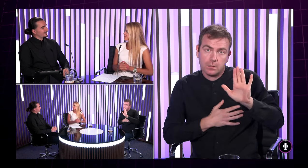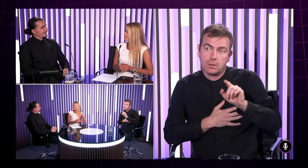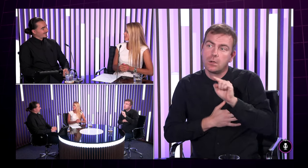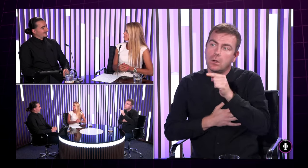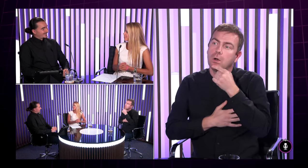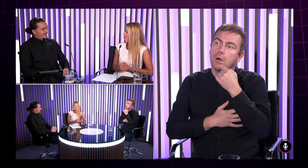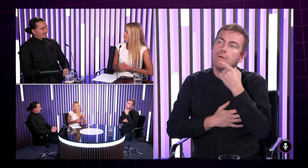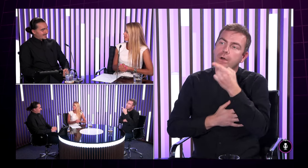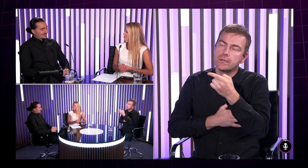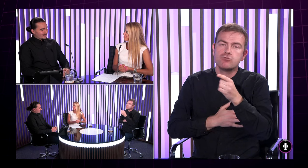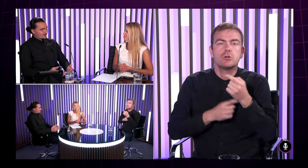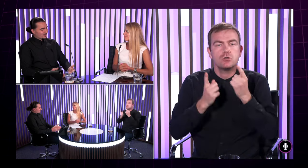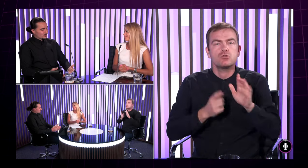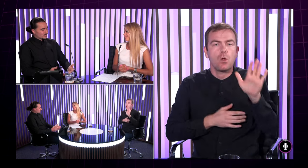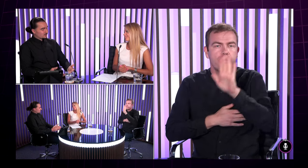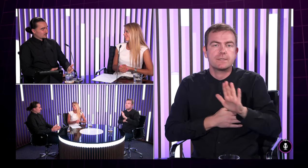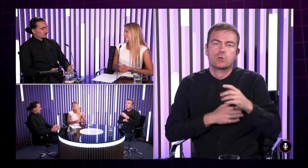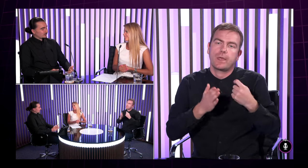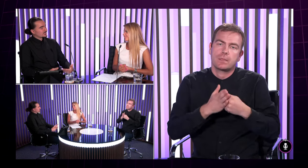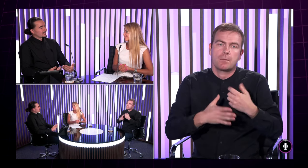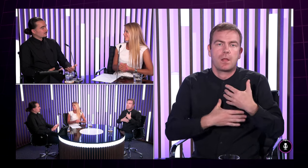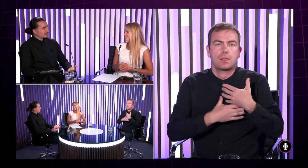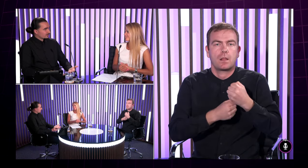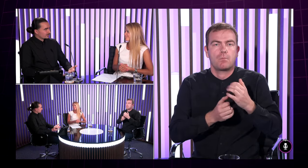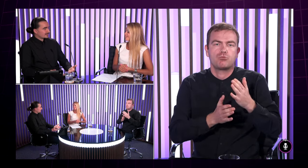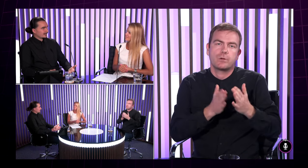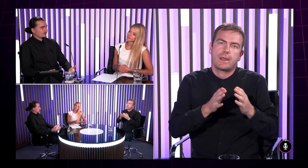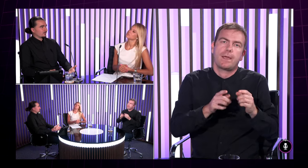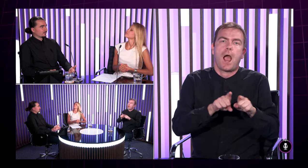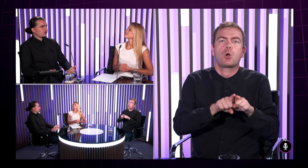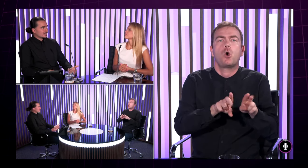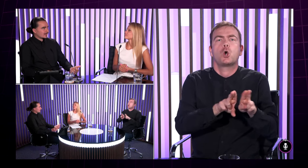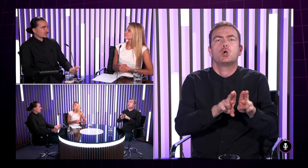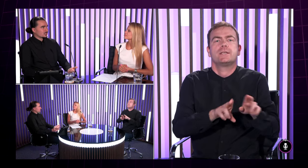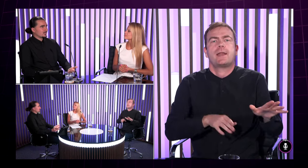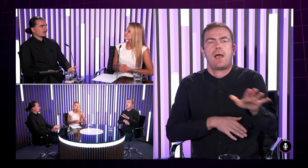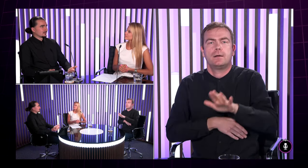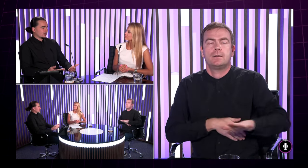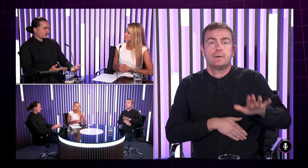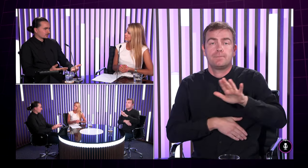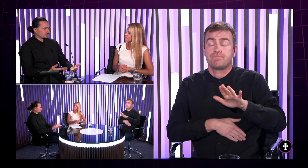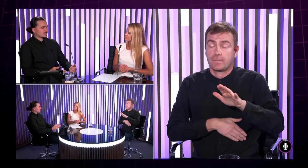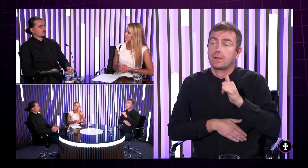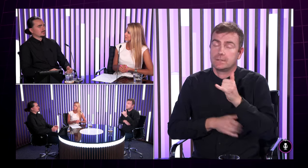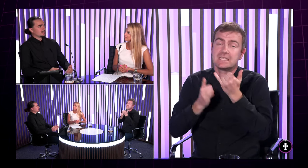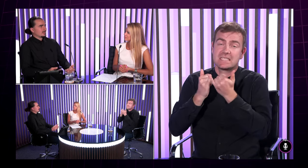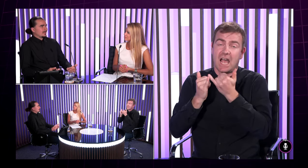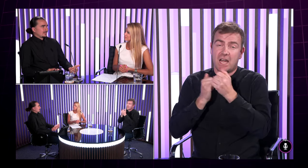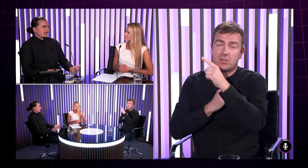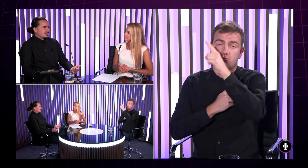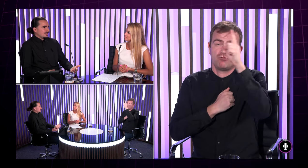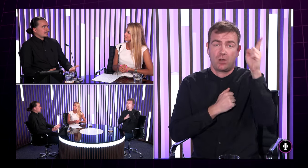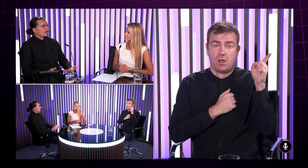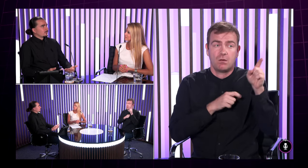vynazvali keď sme sa mi rozprávali pravda áno áno povedal by som že na Slovensko to tlmočenie je pomerne rodinné lebo v tom zahraničí ako aj pán Wojtichovský spomínal